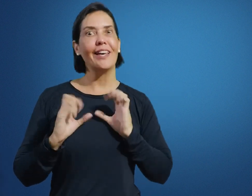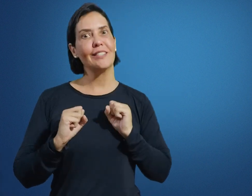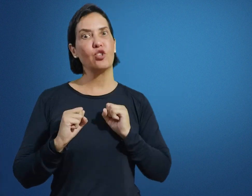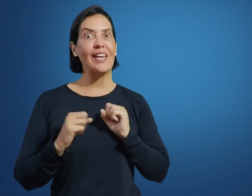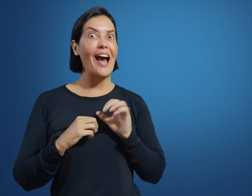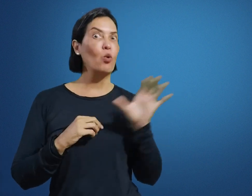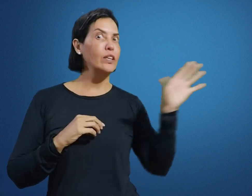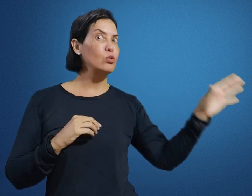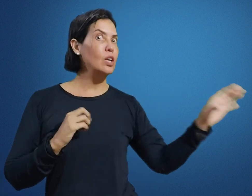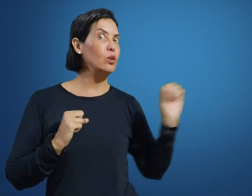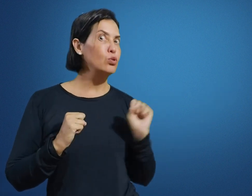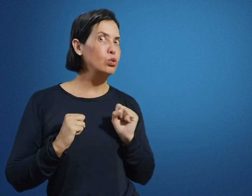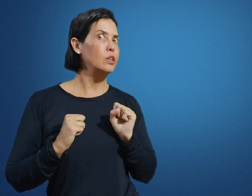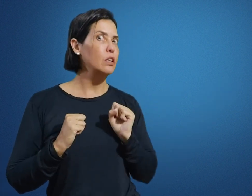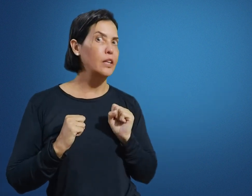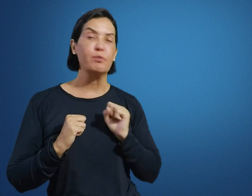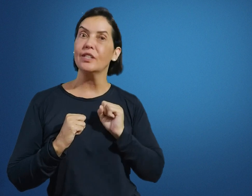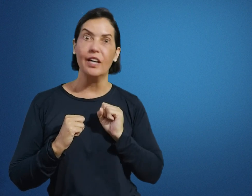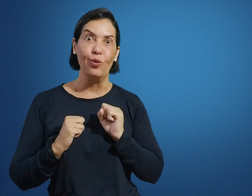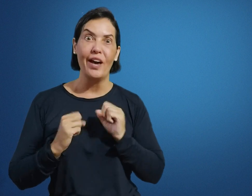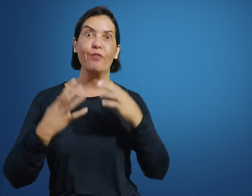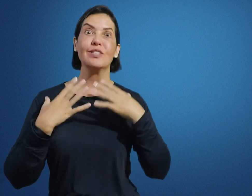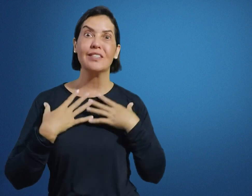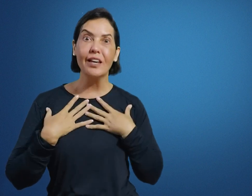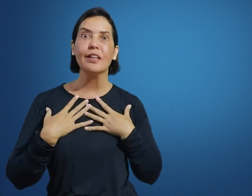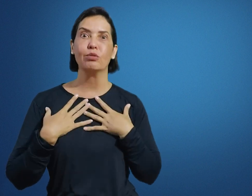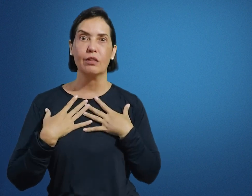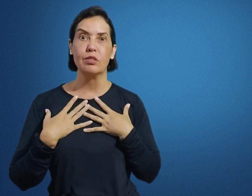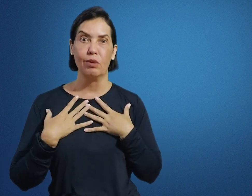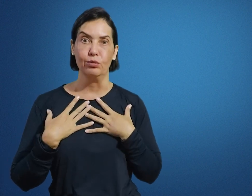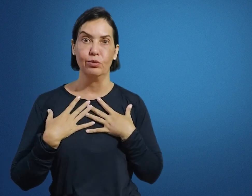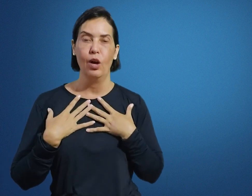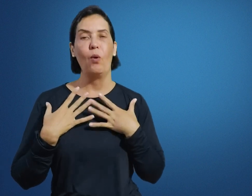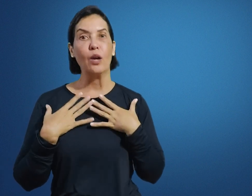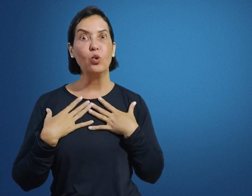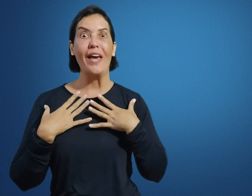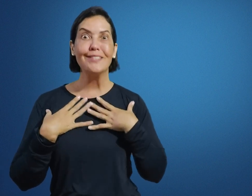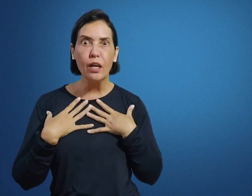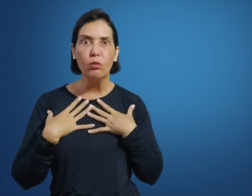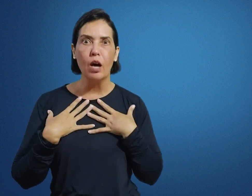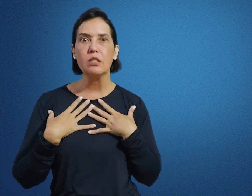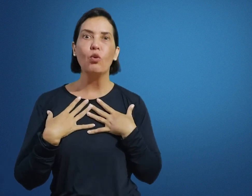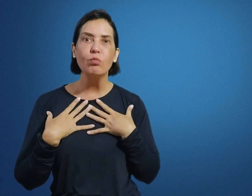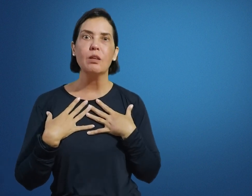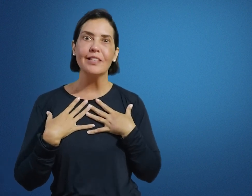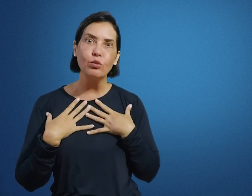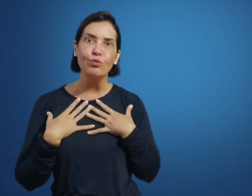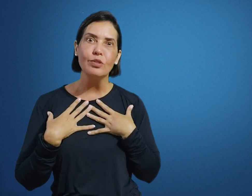questão de que, ah, cuida do seu aluno surdo aí, intérprete, não, é você que tem que cuidar do seu aluno, o aluno é seu, assim como os demais alunos.